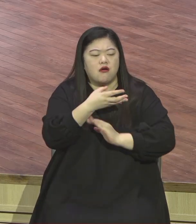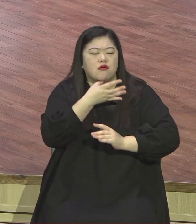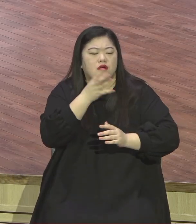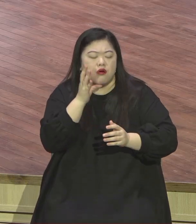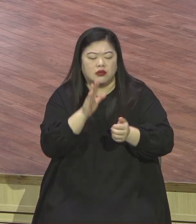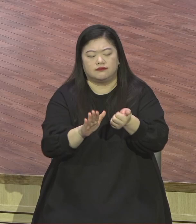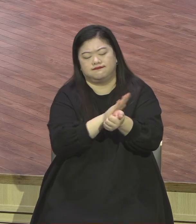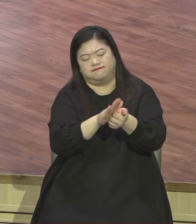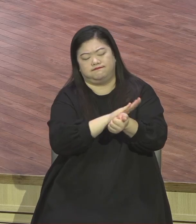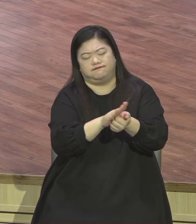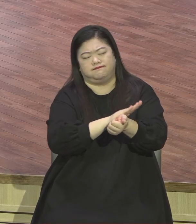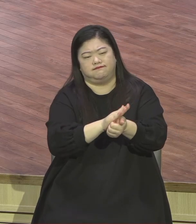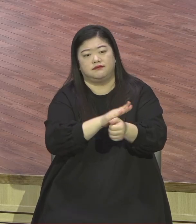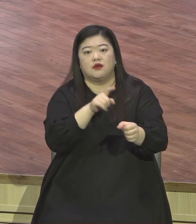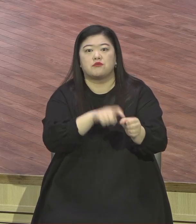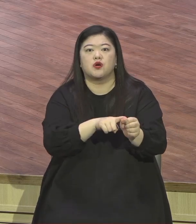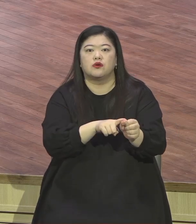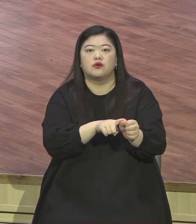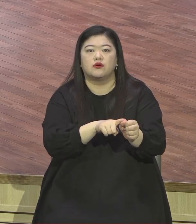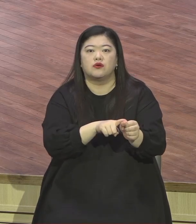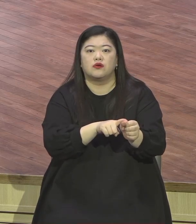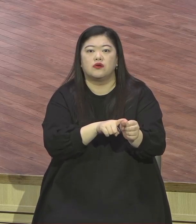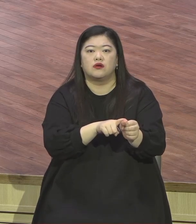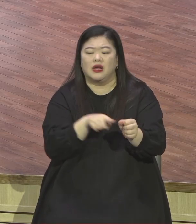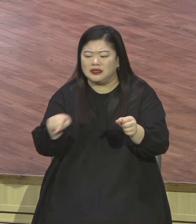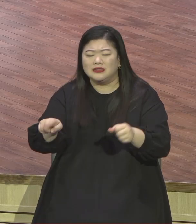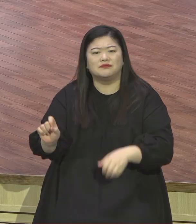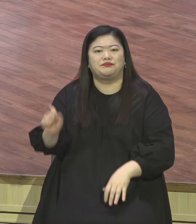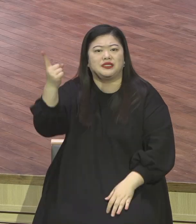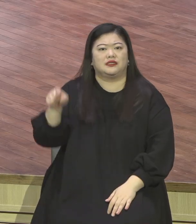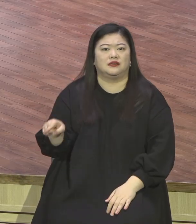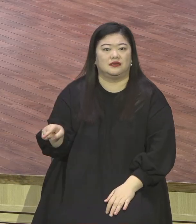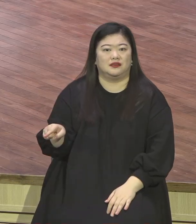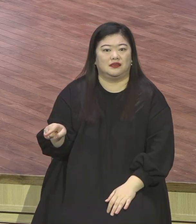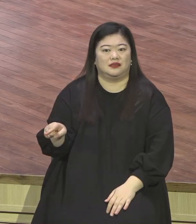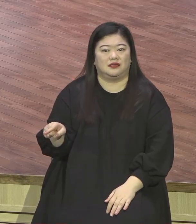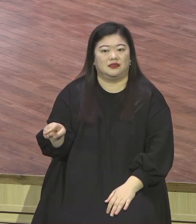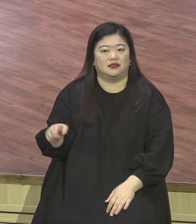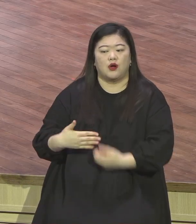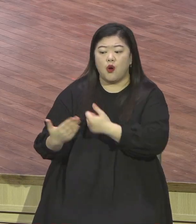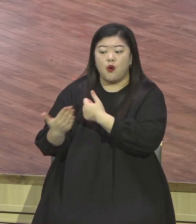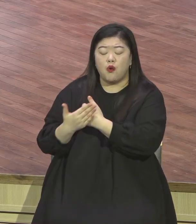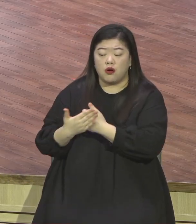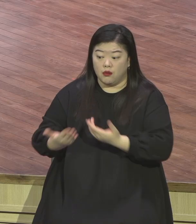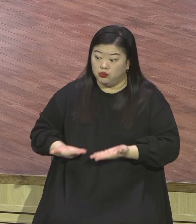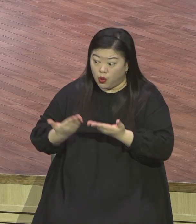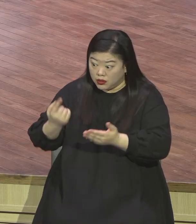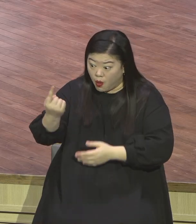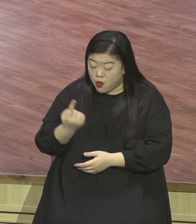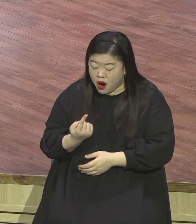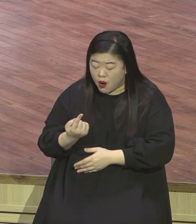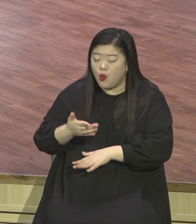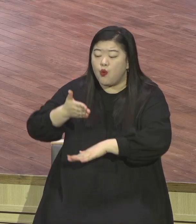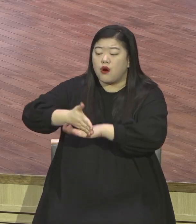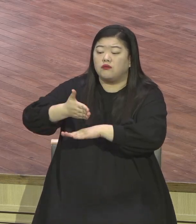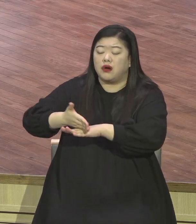이렇게 정말 기뻐해 드리려고 이렇게 도우미들이 많이 와서 요양원에 있는 노인들 위로하고